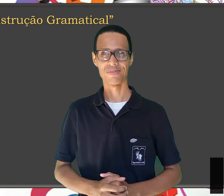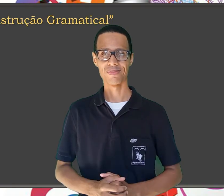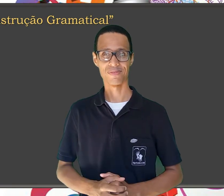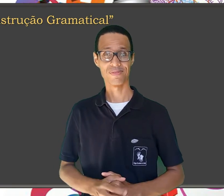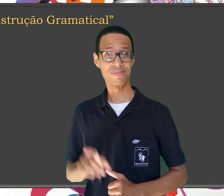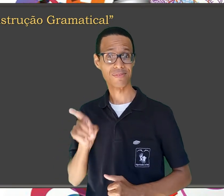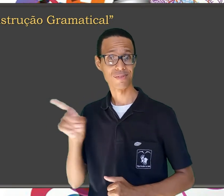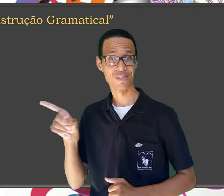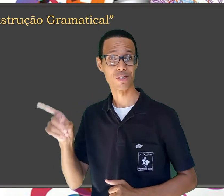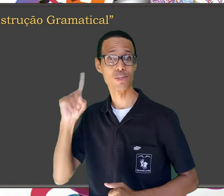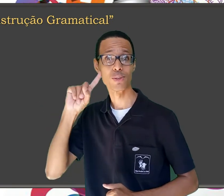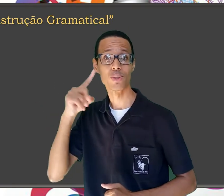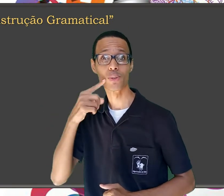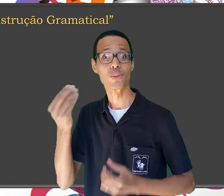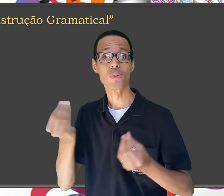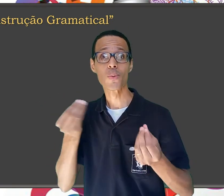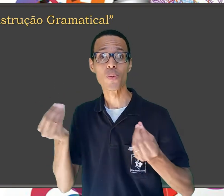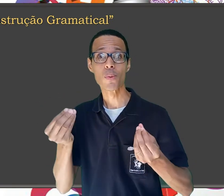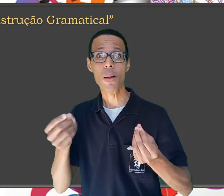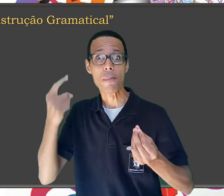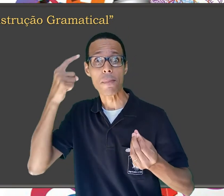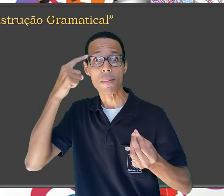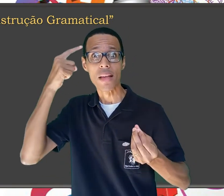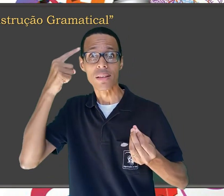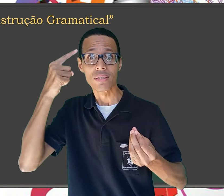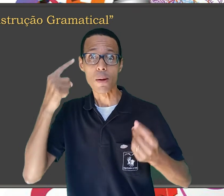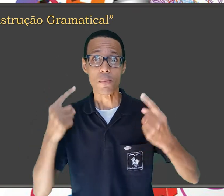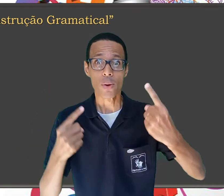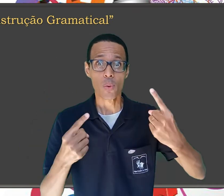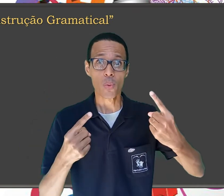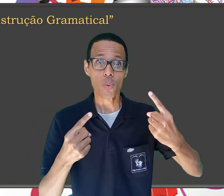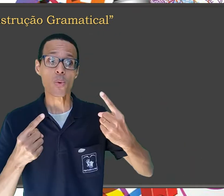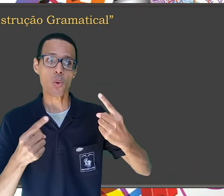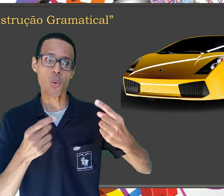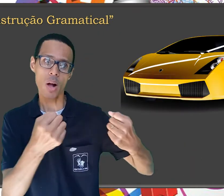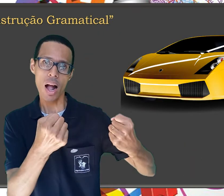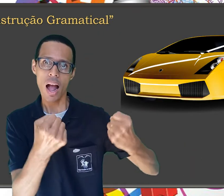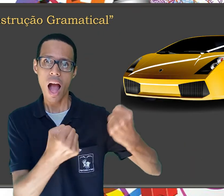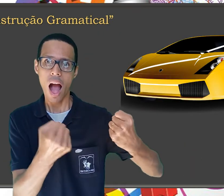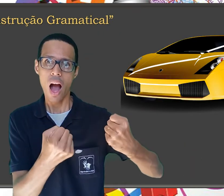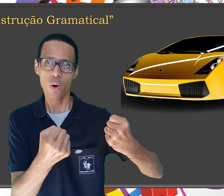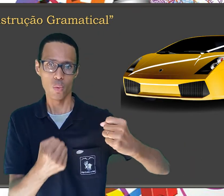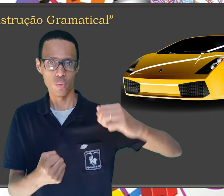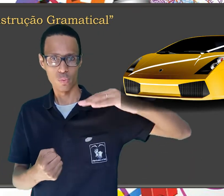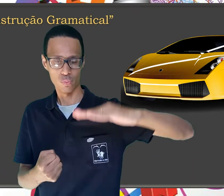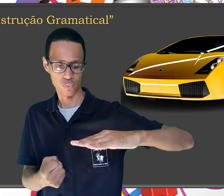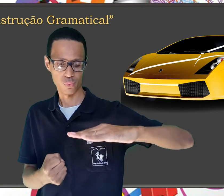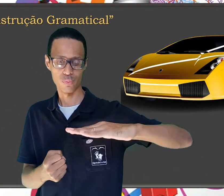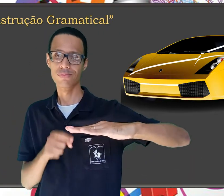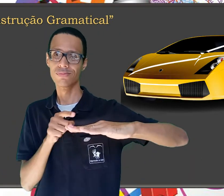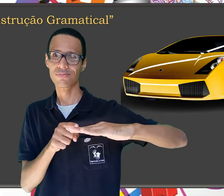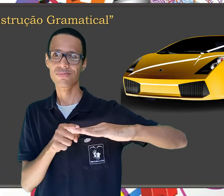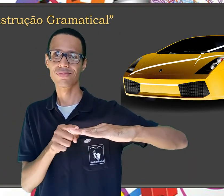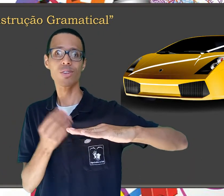O surdo vai pensar no carro e depois na ação que fará com ele,